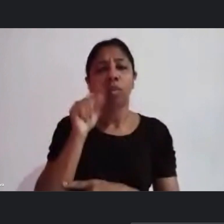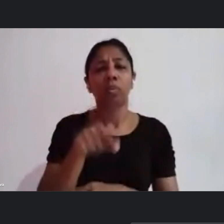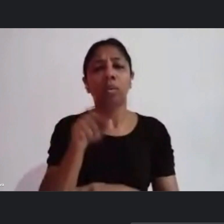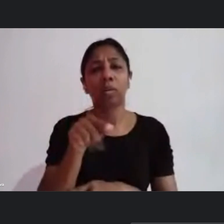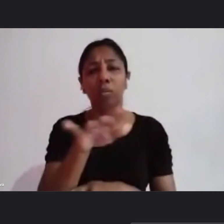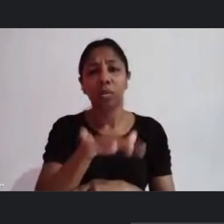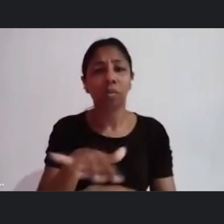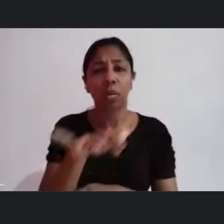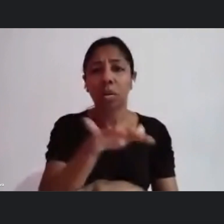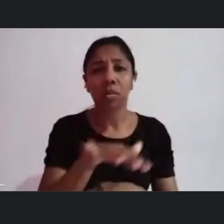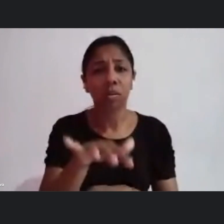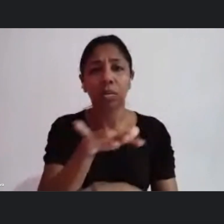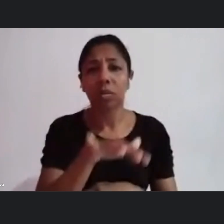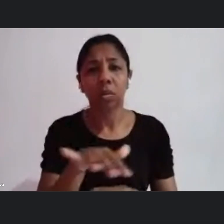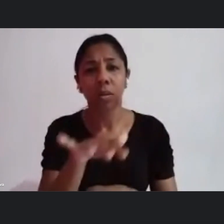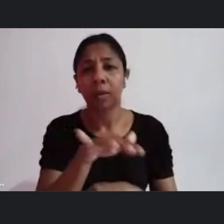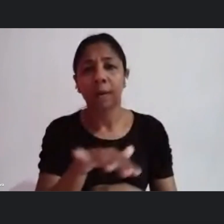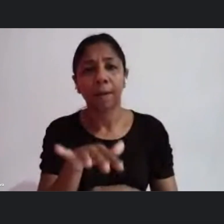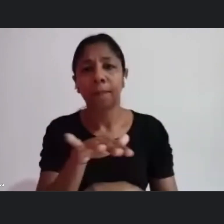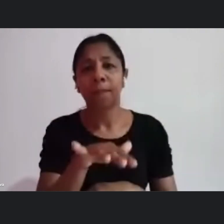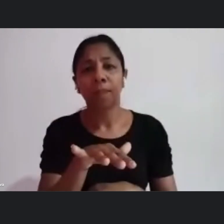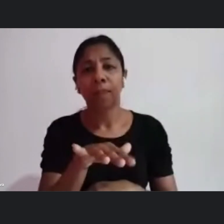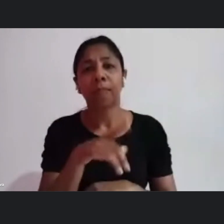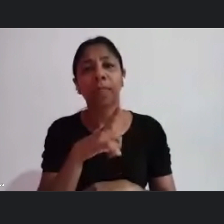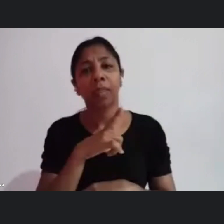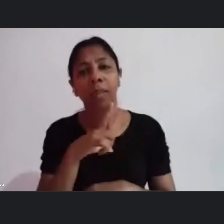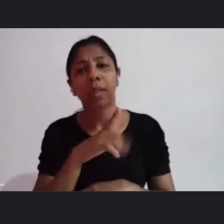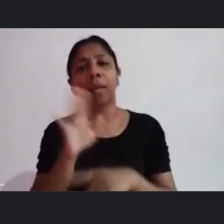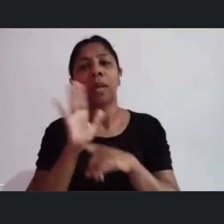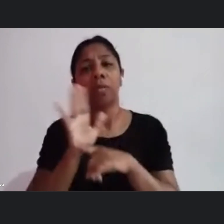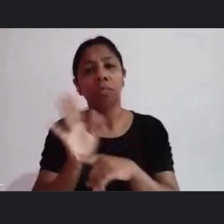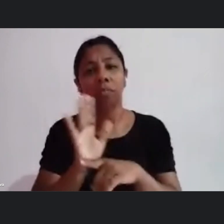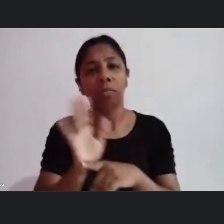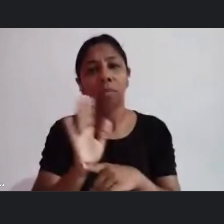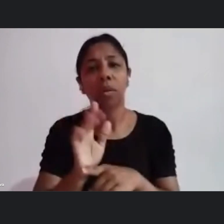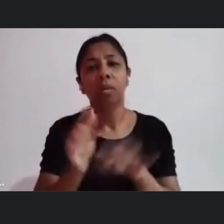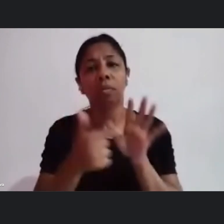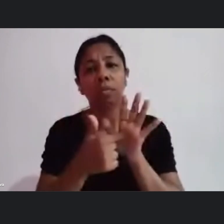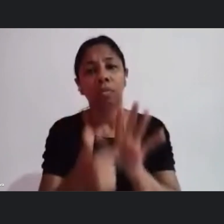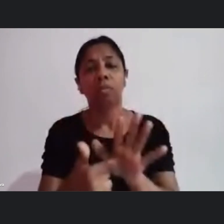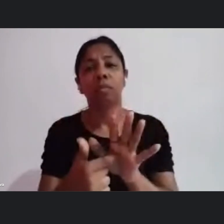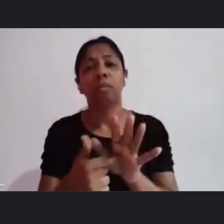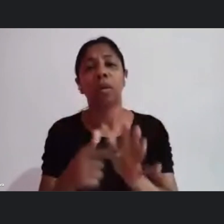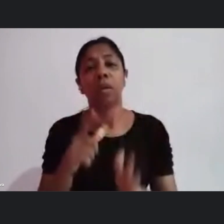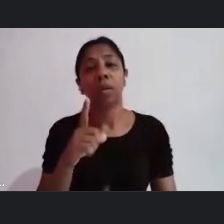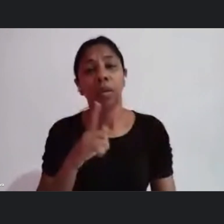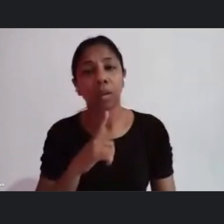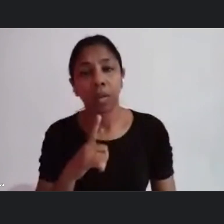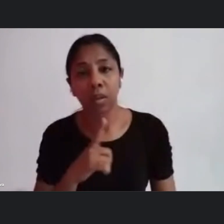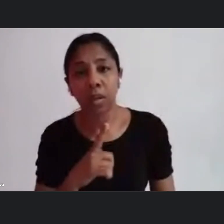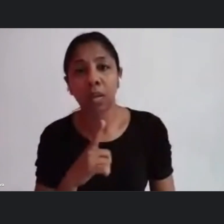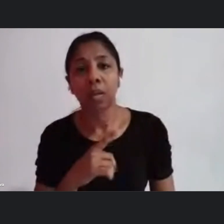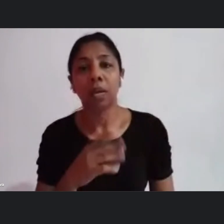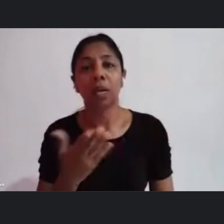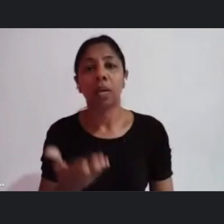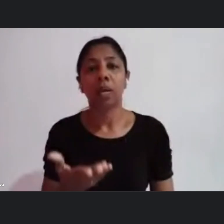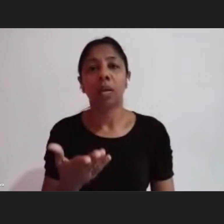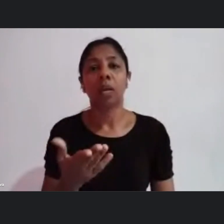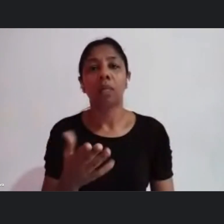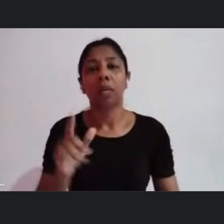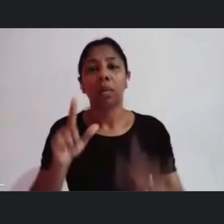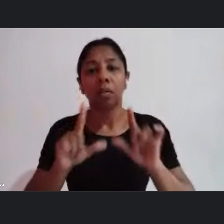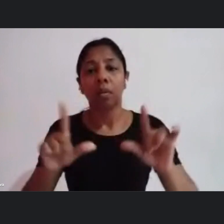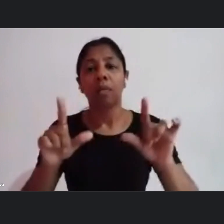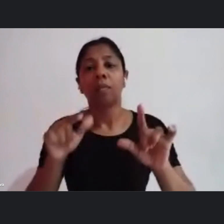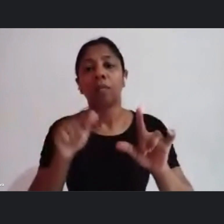dele que não está no grande centro existiam as edições de cinema então se tem as edições de cinema ele vai ter fotos para mostrar lá como acredito que teve